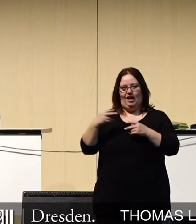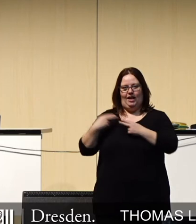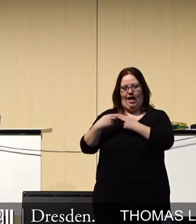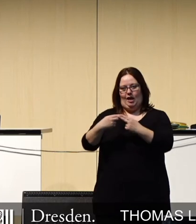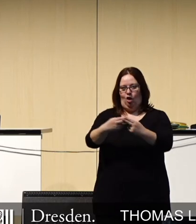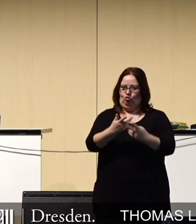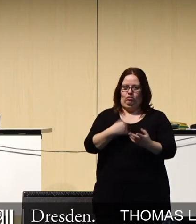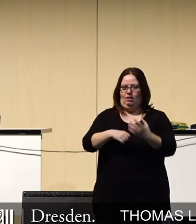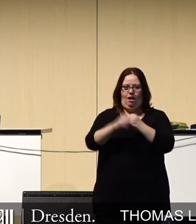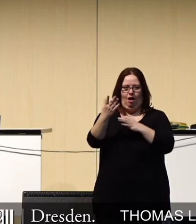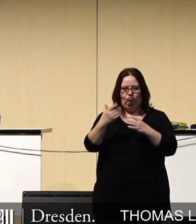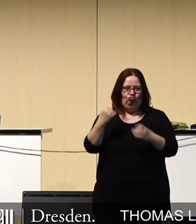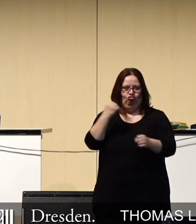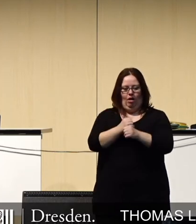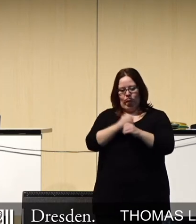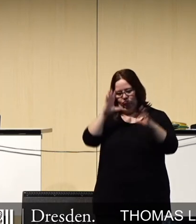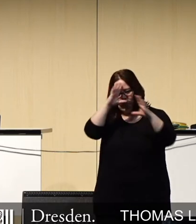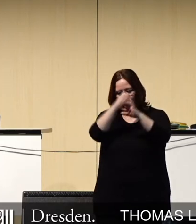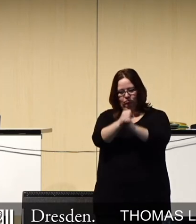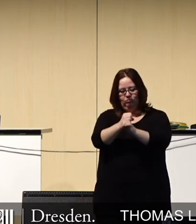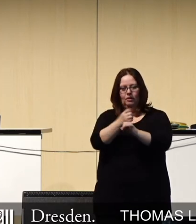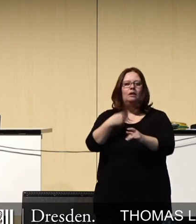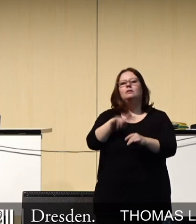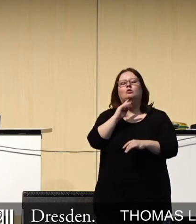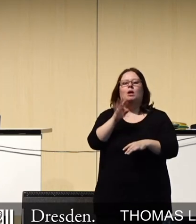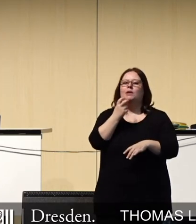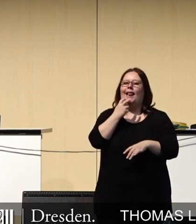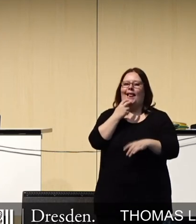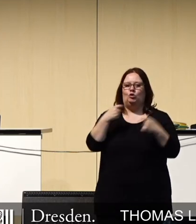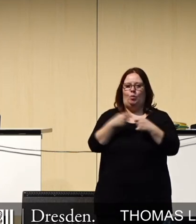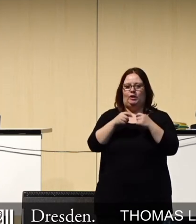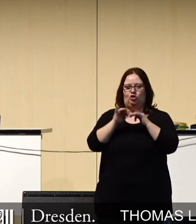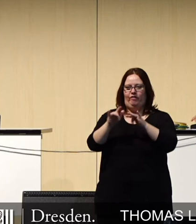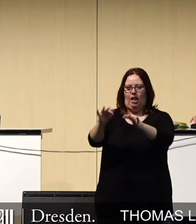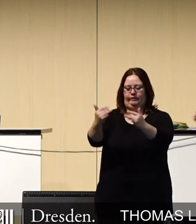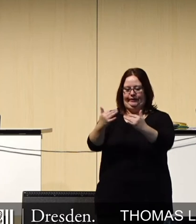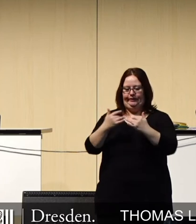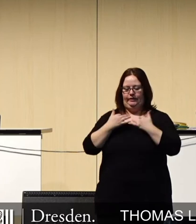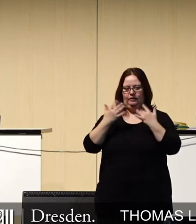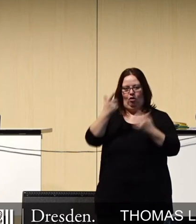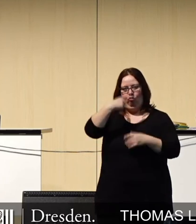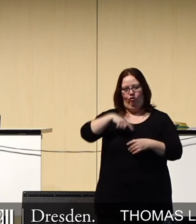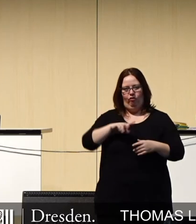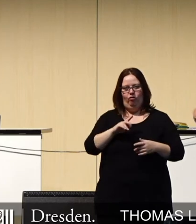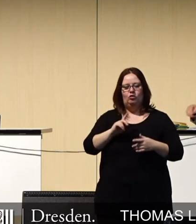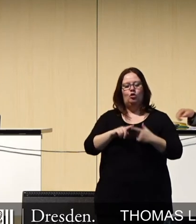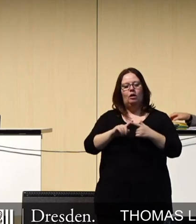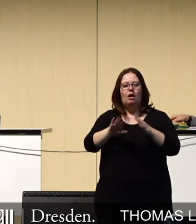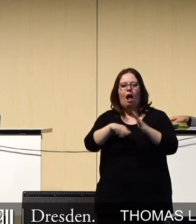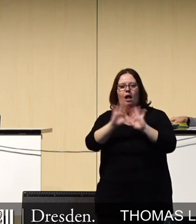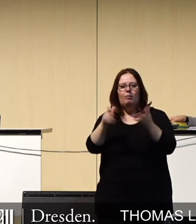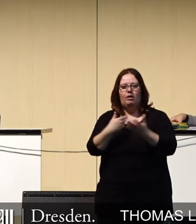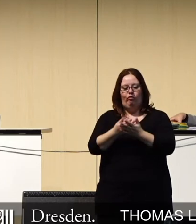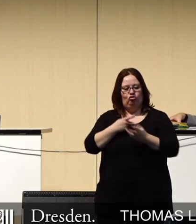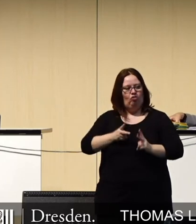intensiv begleiten. Damit meine ich nicht die elektromagnetischen Wellen, denen wir der Tag täglich ausgesetzt sind, sondern ich meine die Aufgaben, die